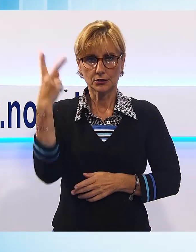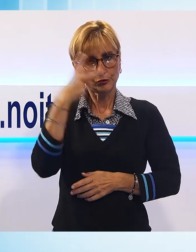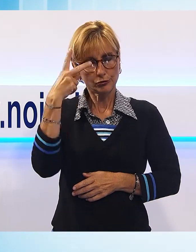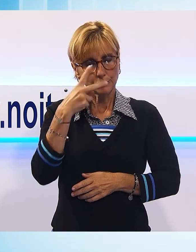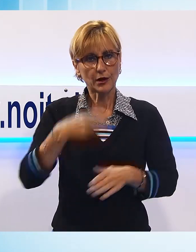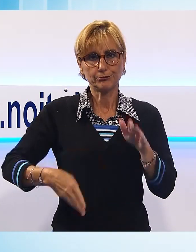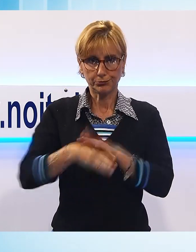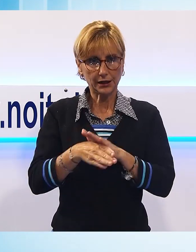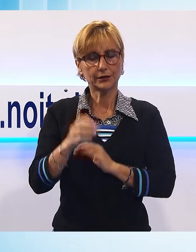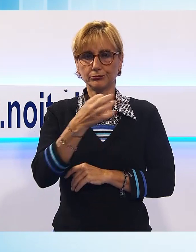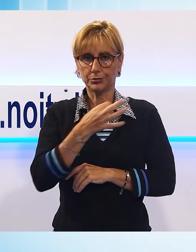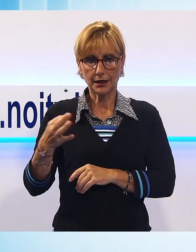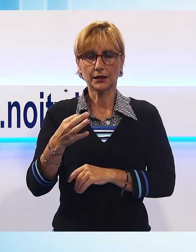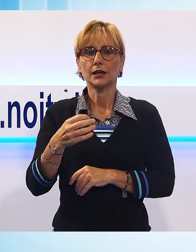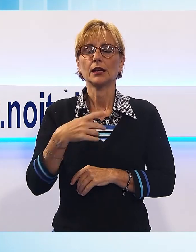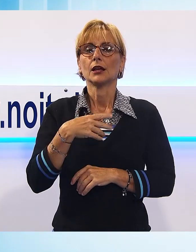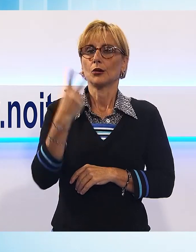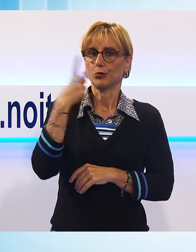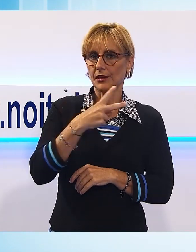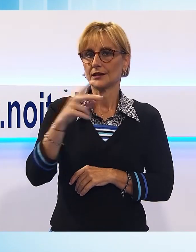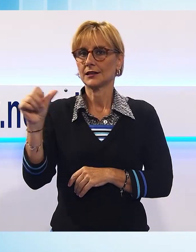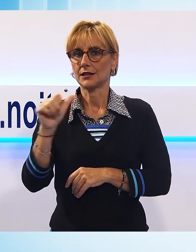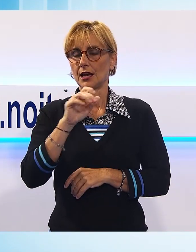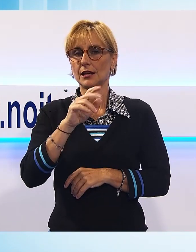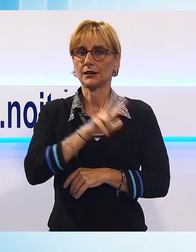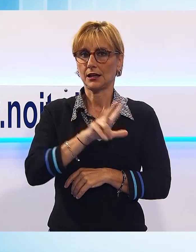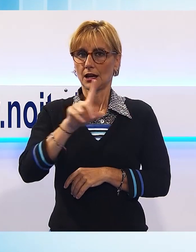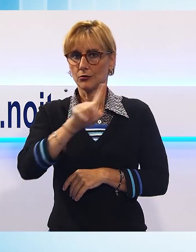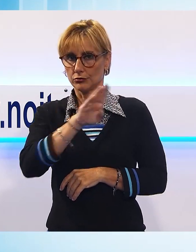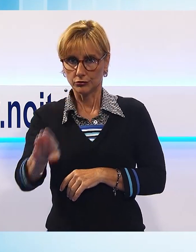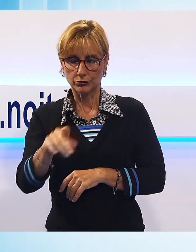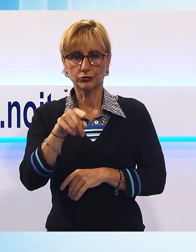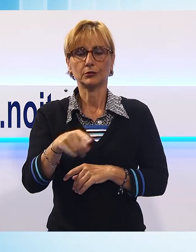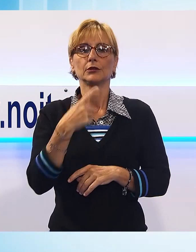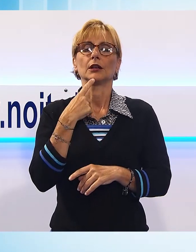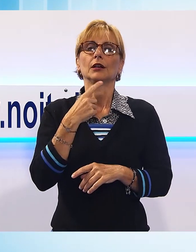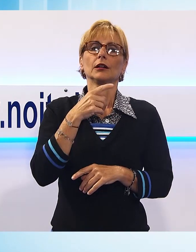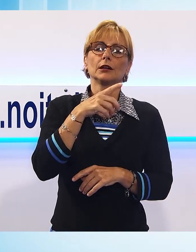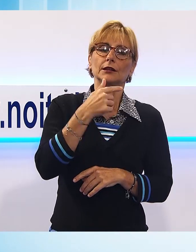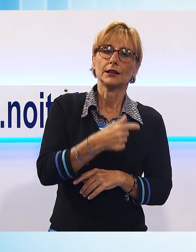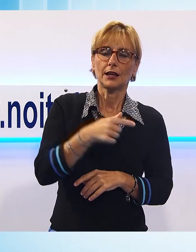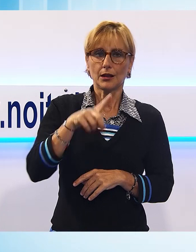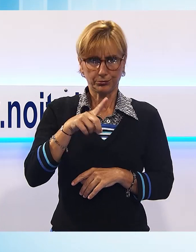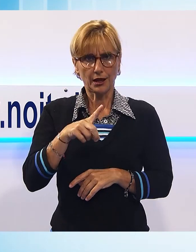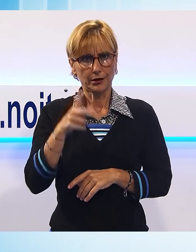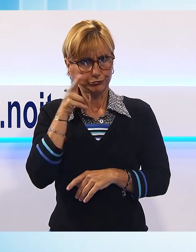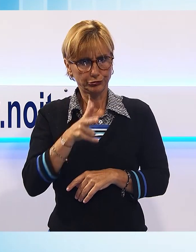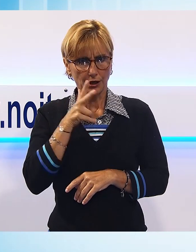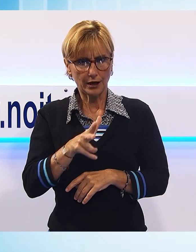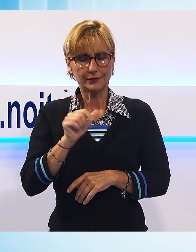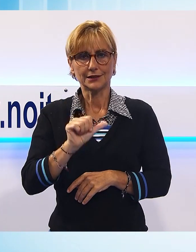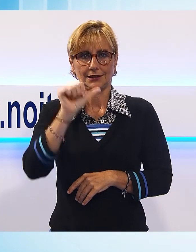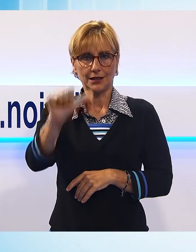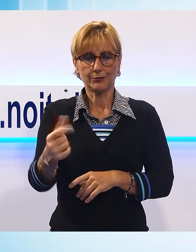il team lucchese batte 3-1 il Siena, vincono Catarina Zavasca e Tatiana Pieri che si impongono anche in doppio, sabato trasferta sul